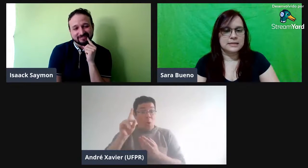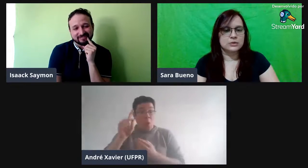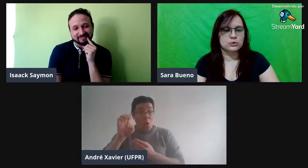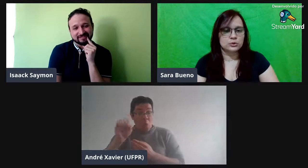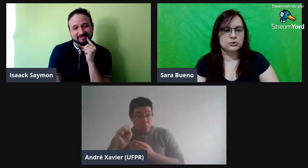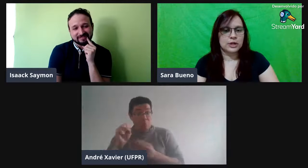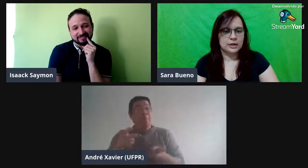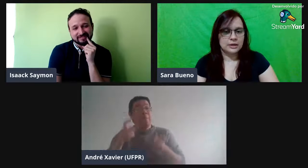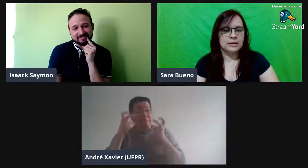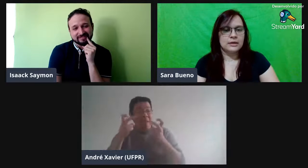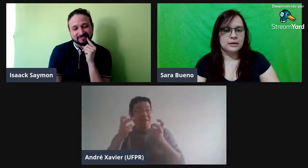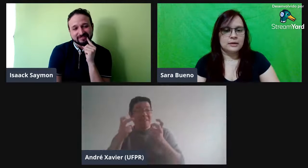surdo, né?